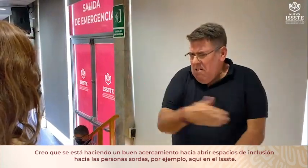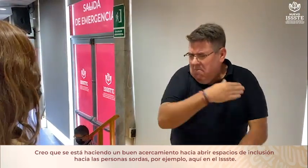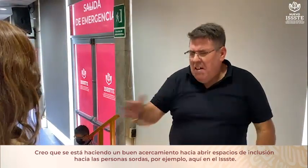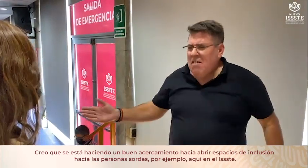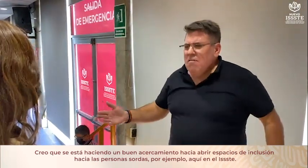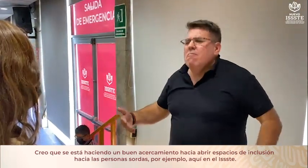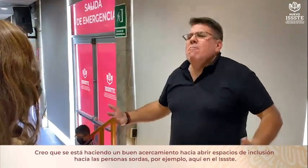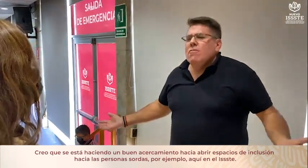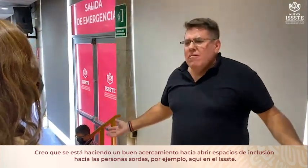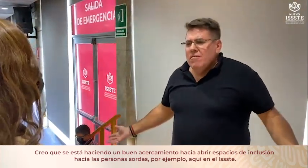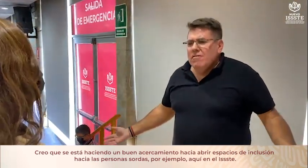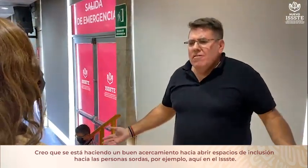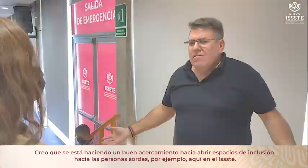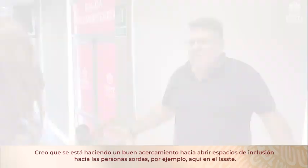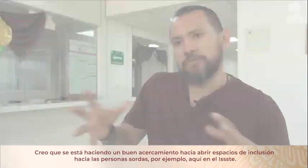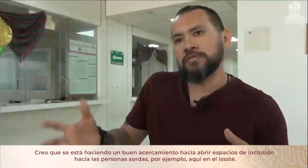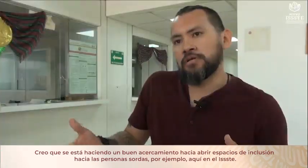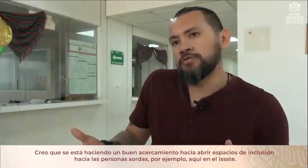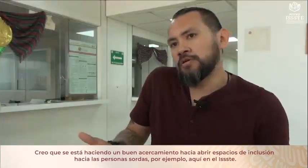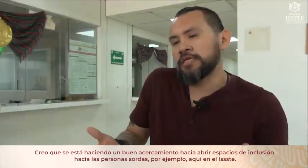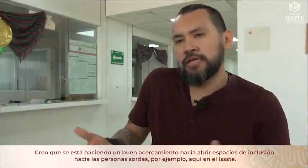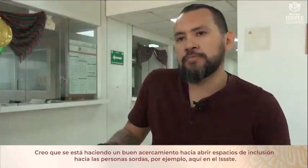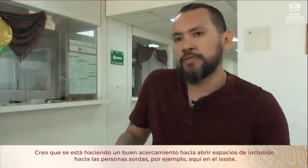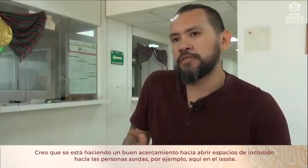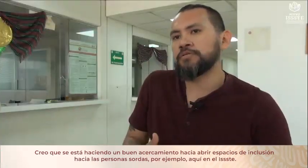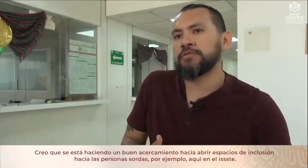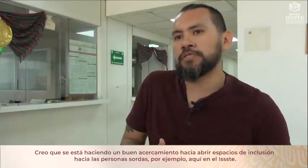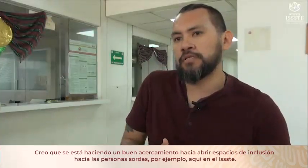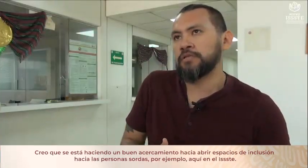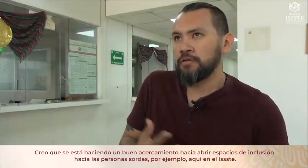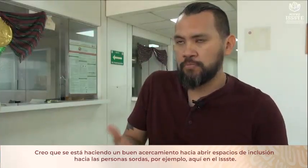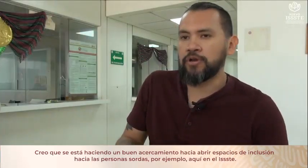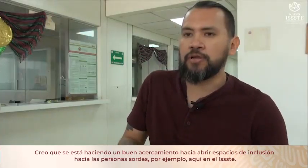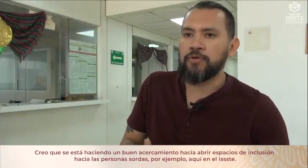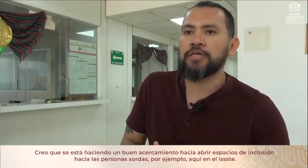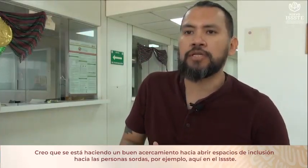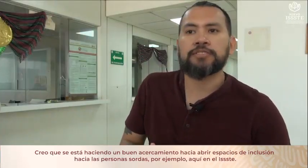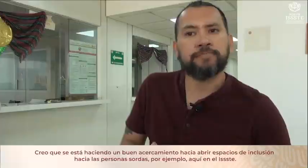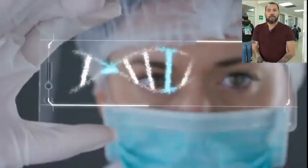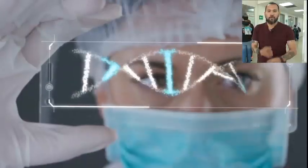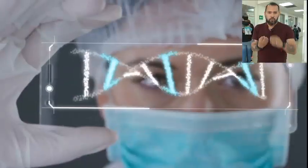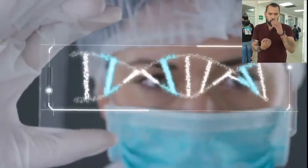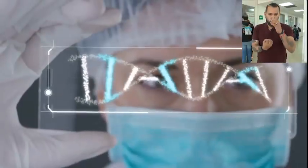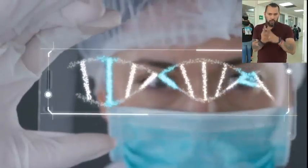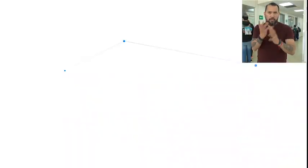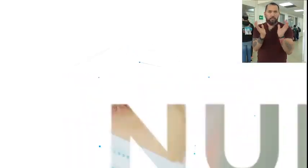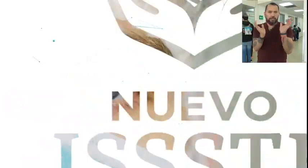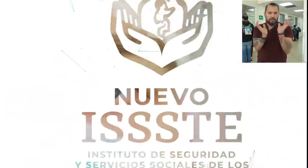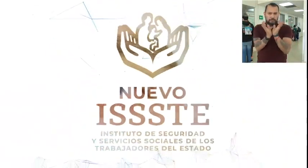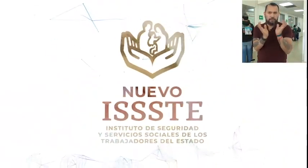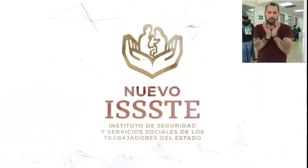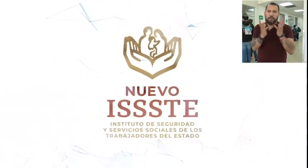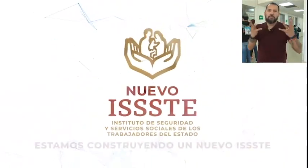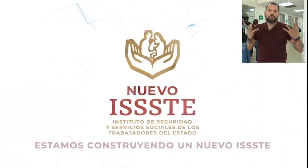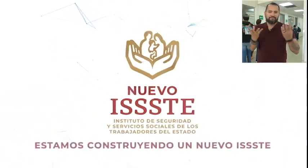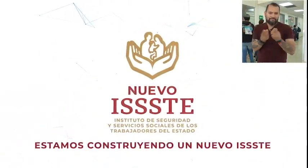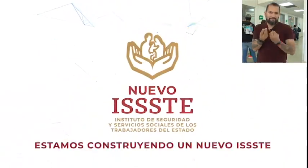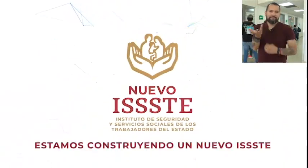hacia abrir espacios de inclusión hacia las personas sordas en por ejemplo aquí en el ISTE. Estamos construyendo un